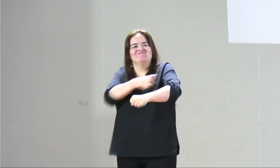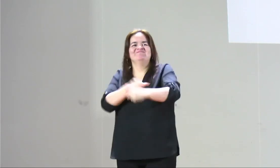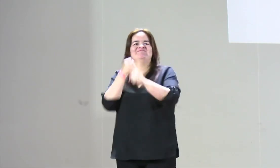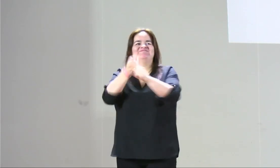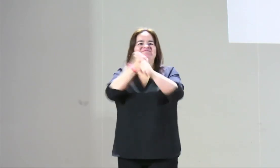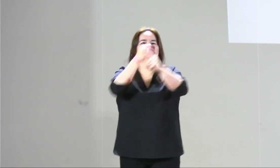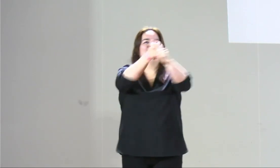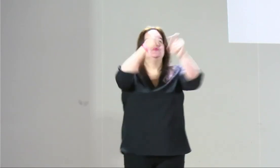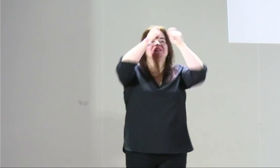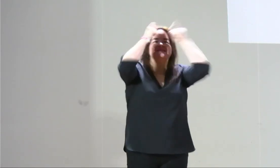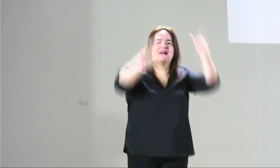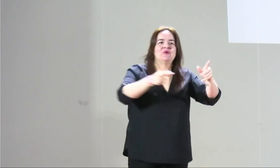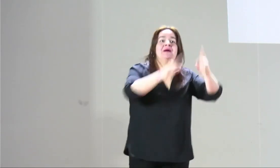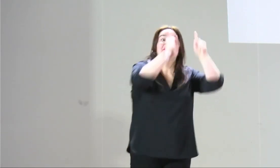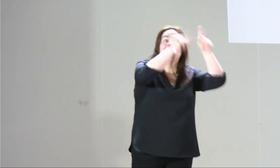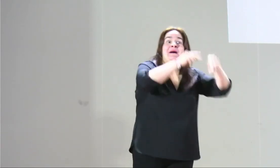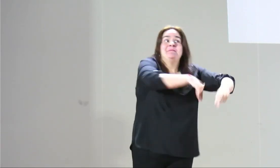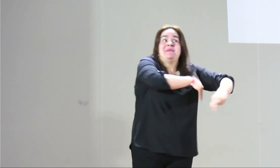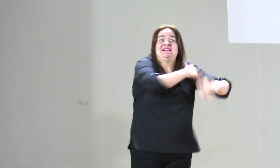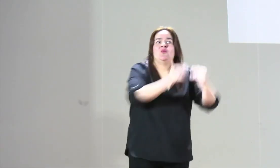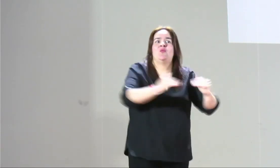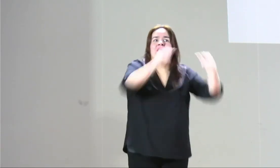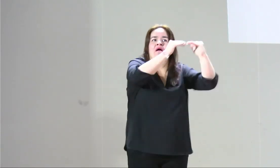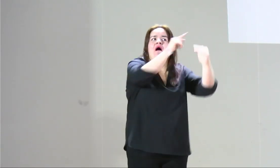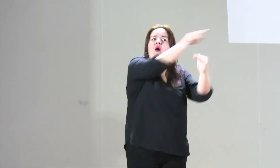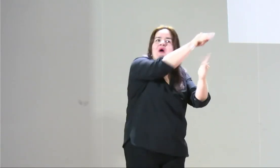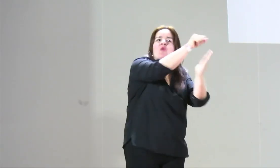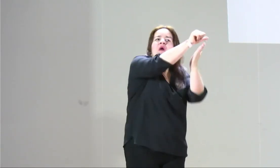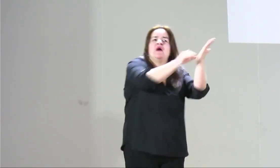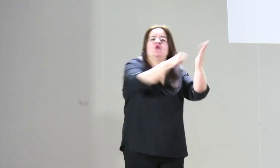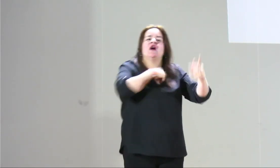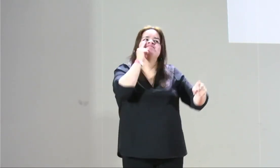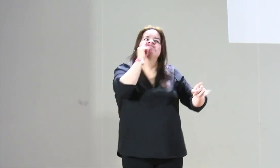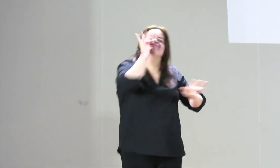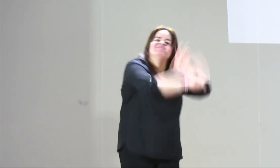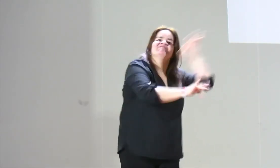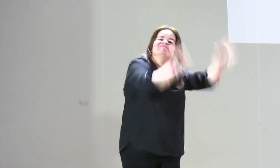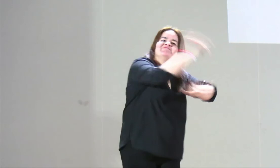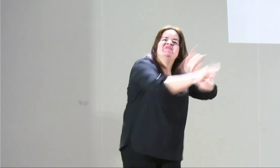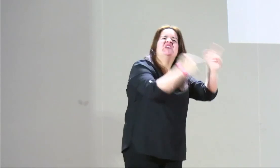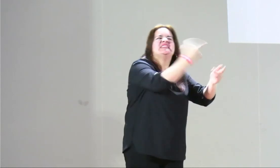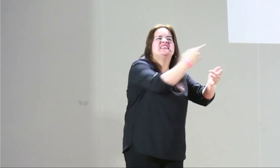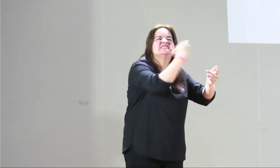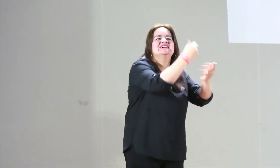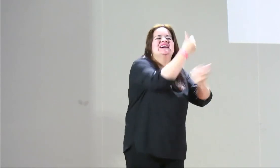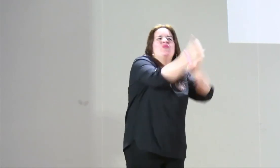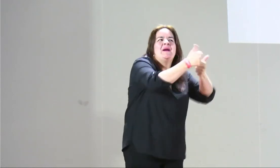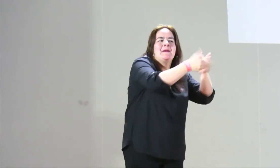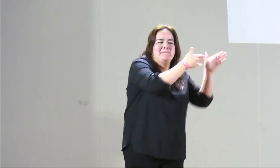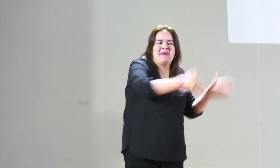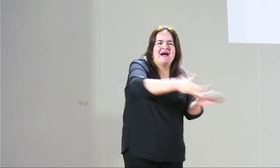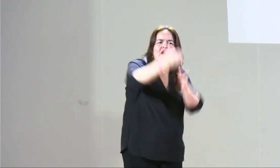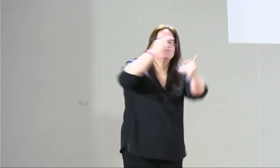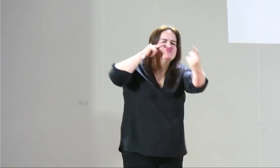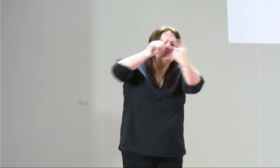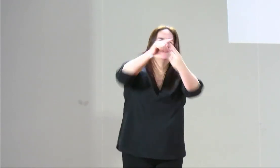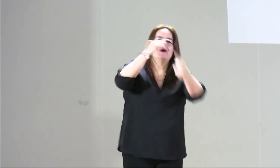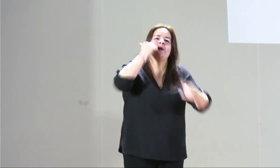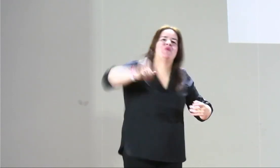necesitamos que nos articulemos que se fortalezcan las asociaciones para poder hacer una incidencia ante gobierno pedir esos programas de atención